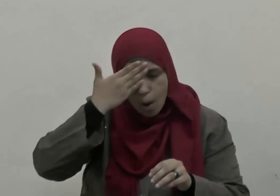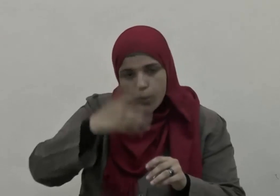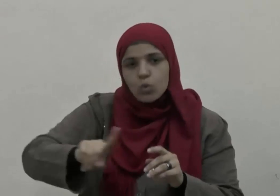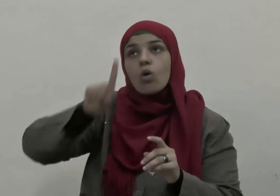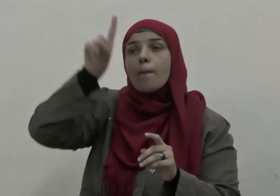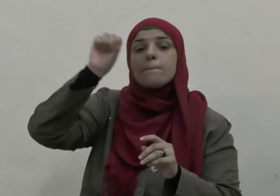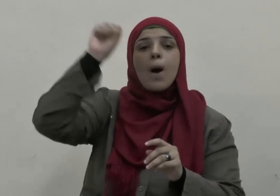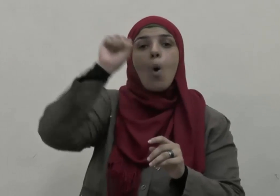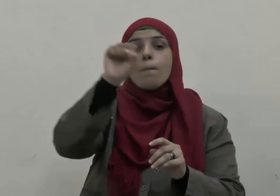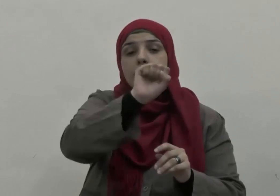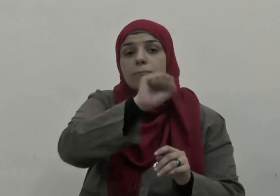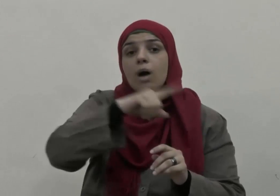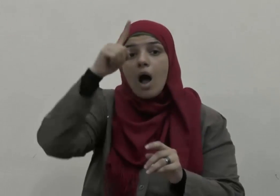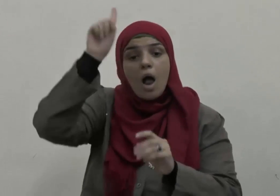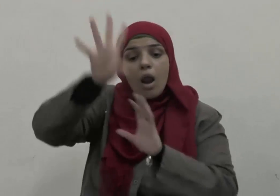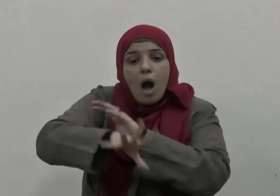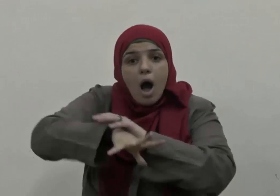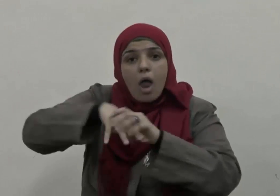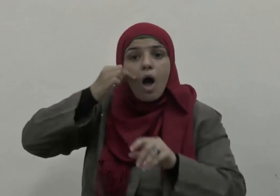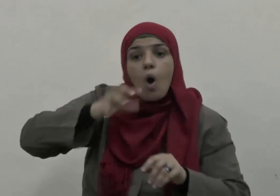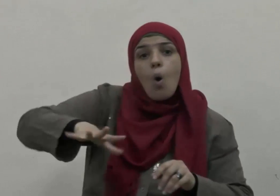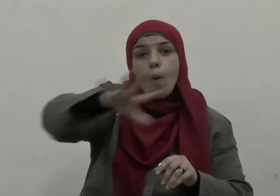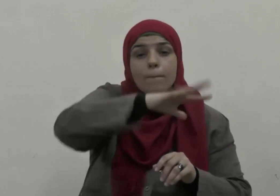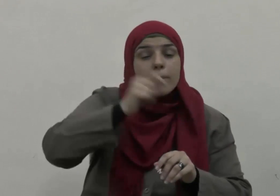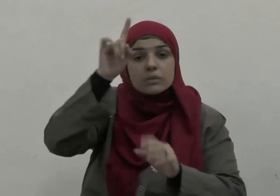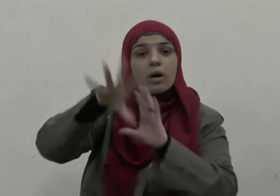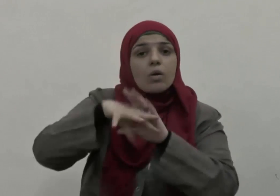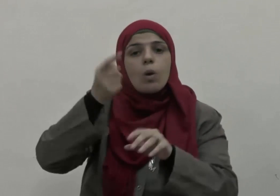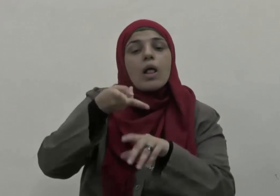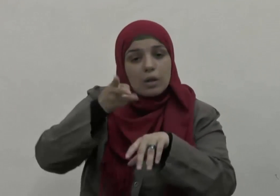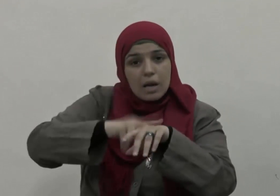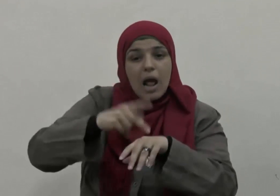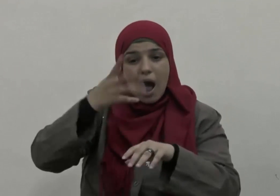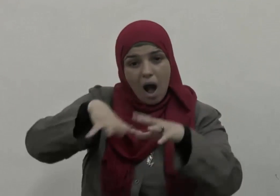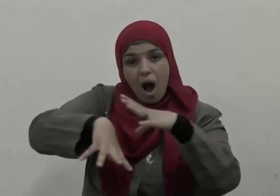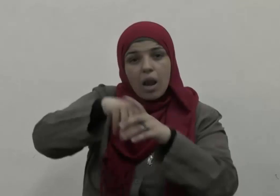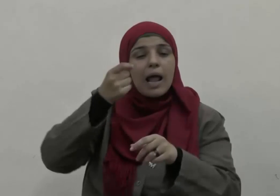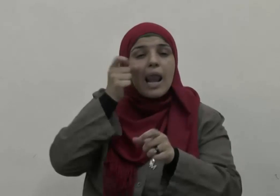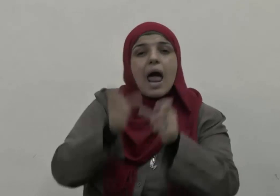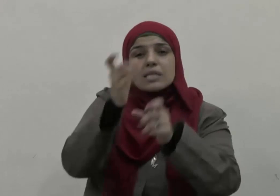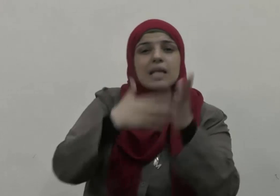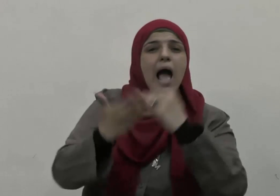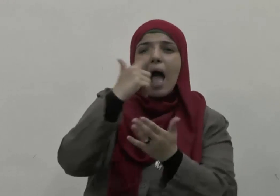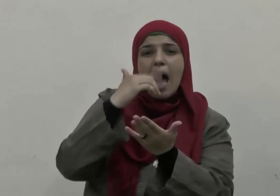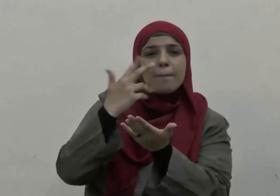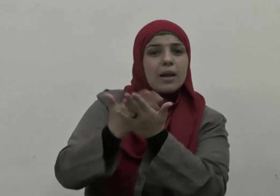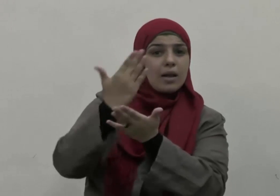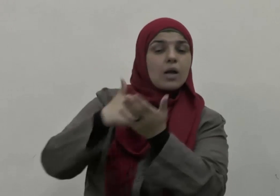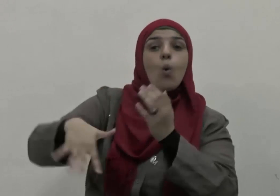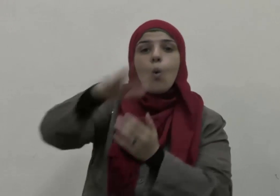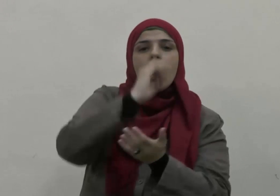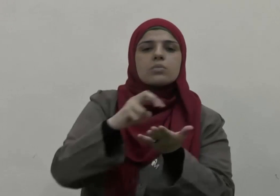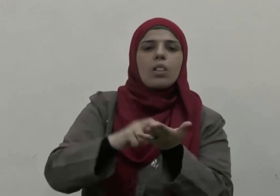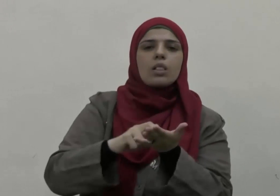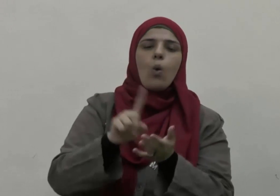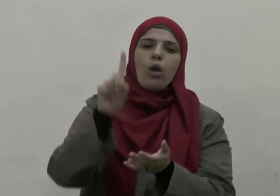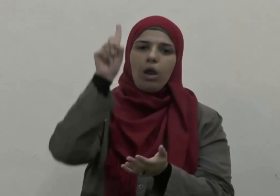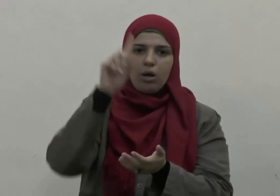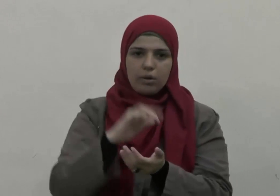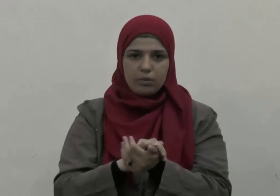عبدوا ربكم الذي خلقكم والذين من قبلكم لعلكم تتقون